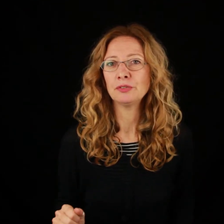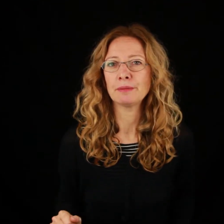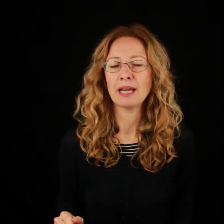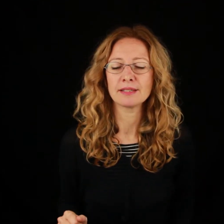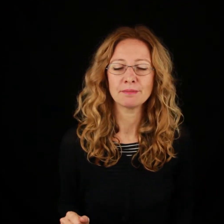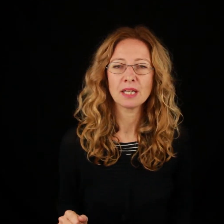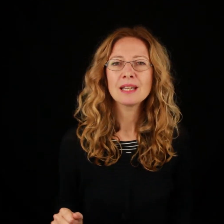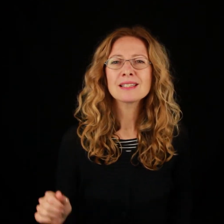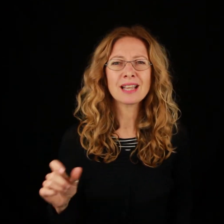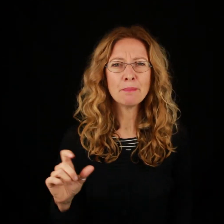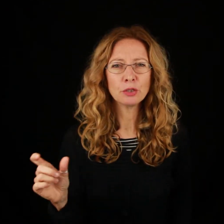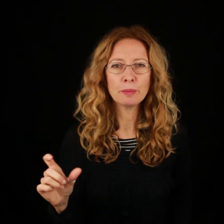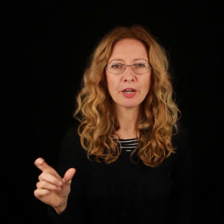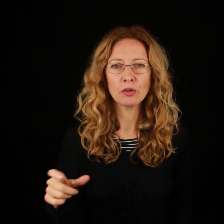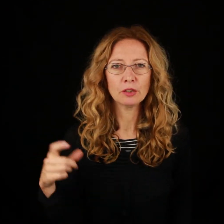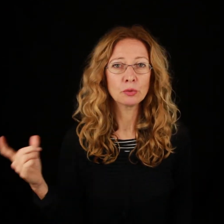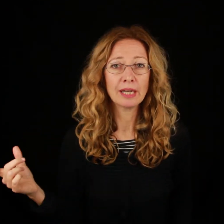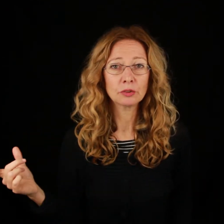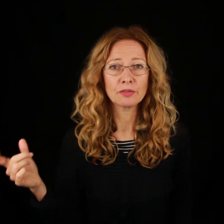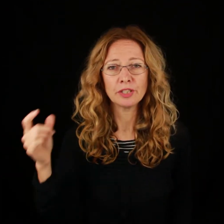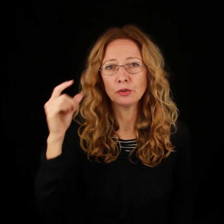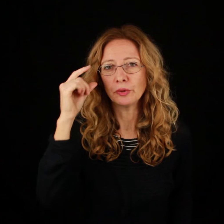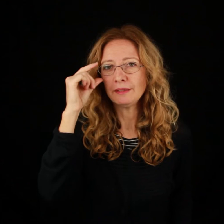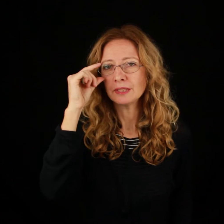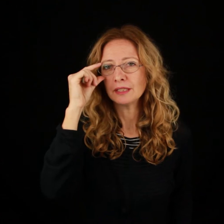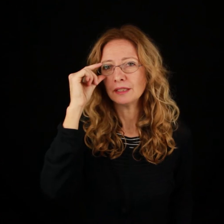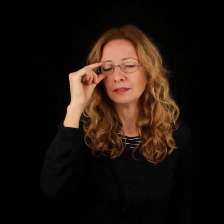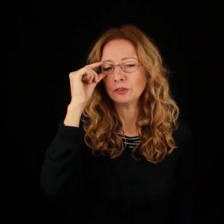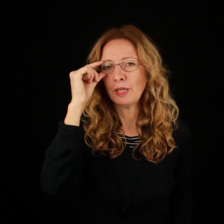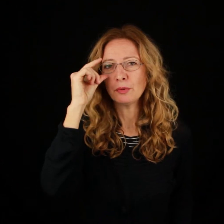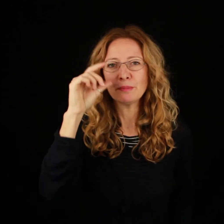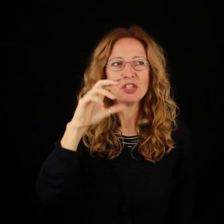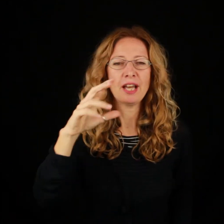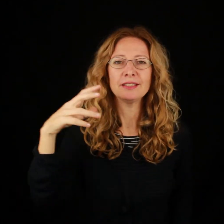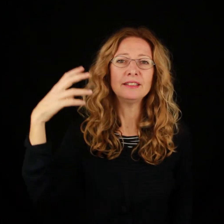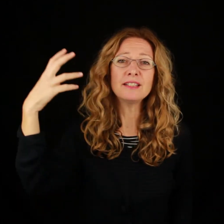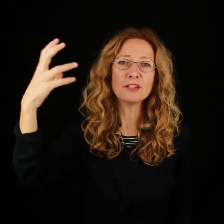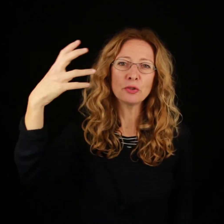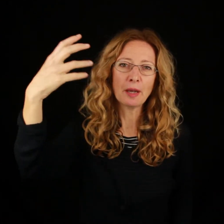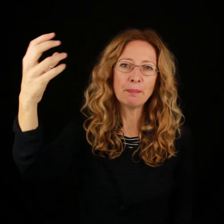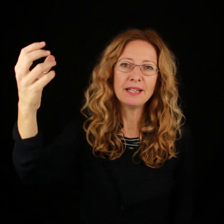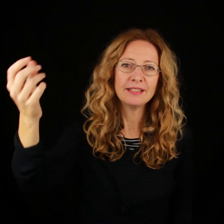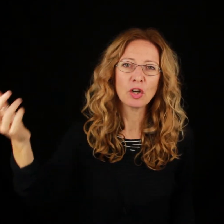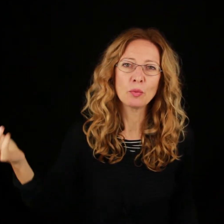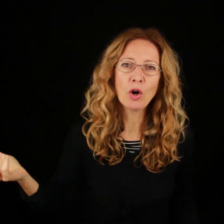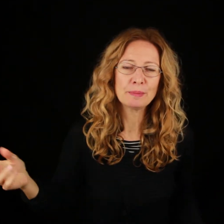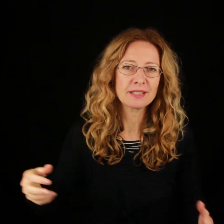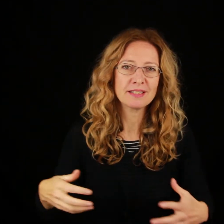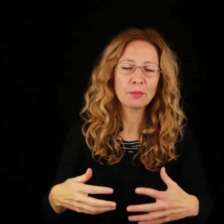fermarsi. Scambia due parole con un altro avventore, dobbiamo immaginare dei tizi con i cappelli da cowboy perché siamo